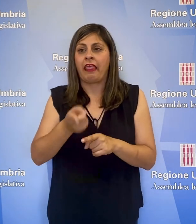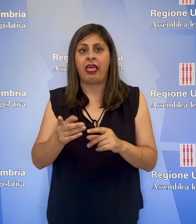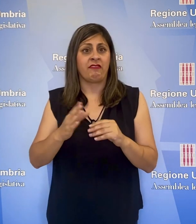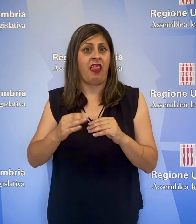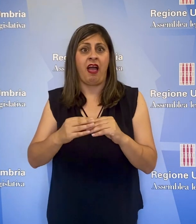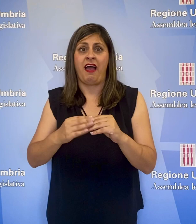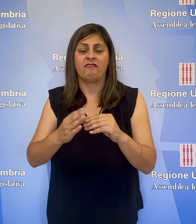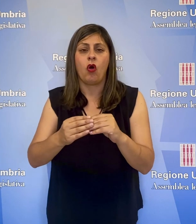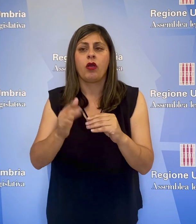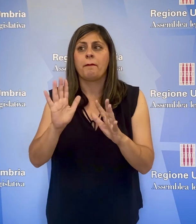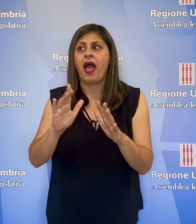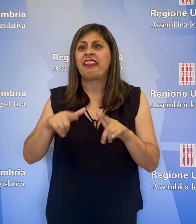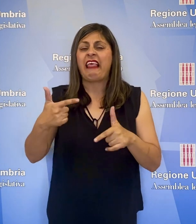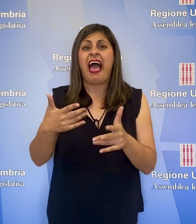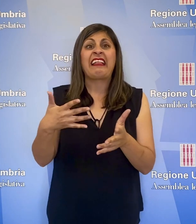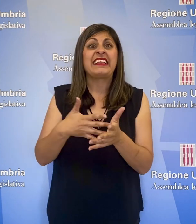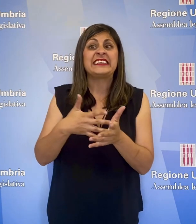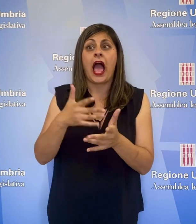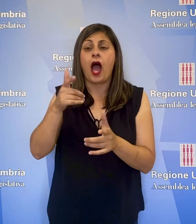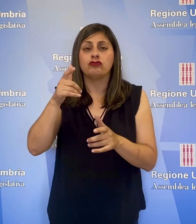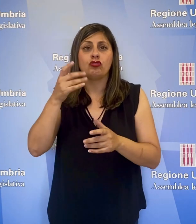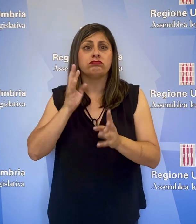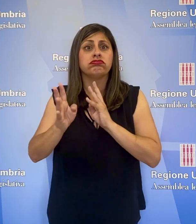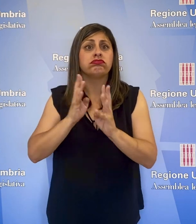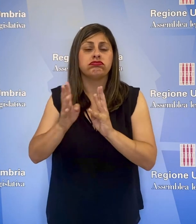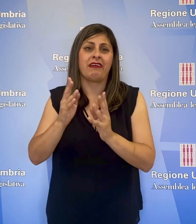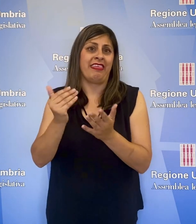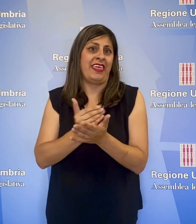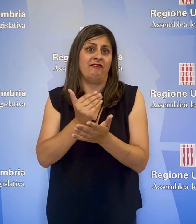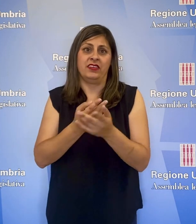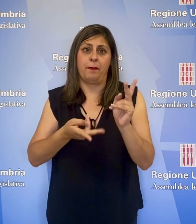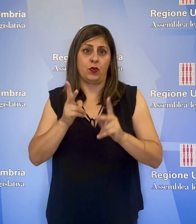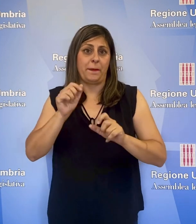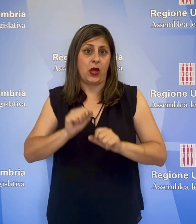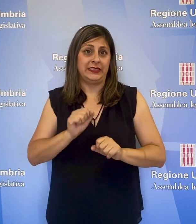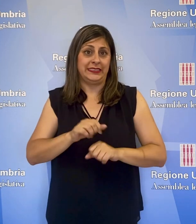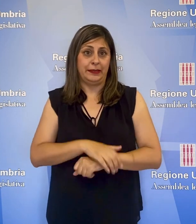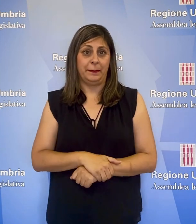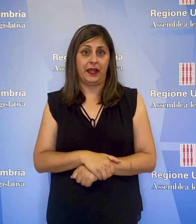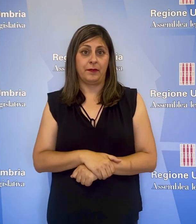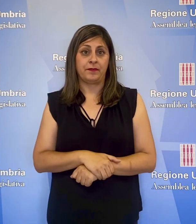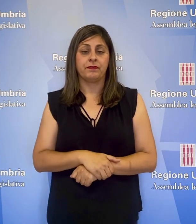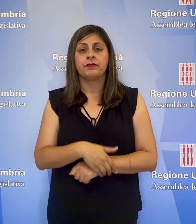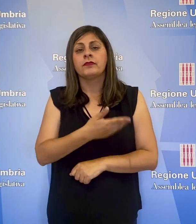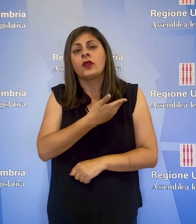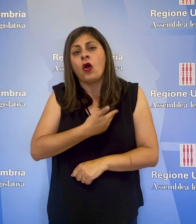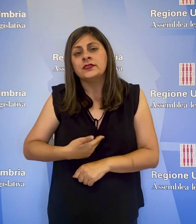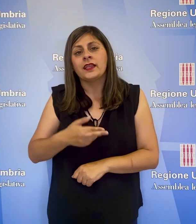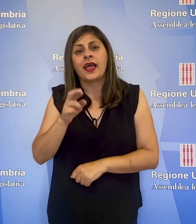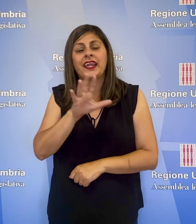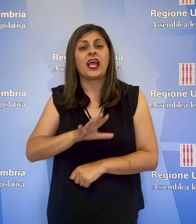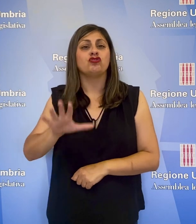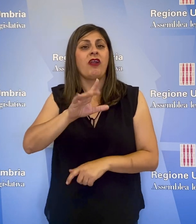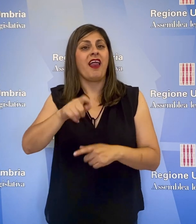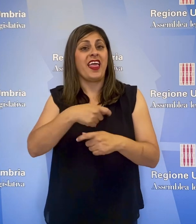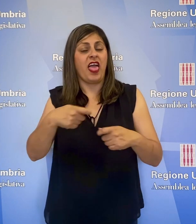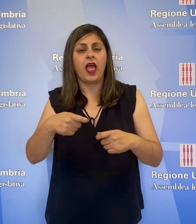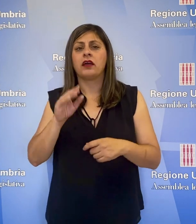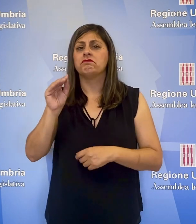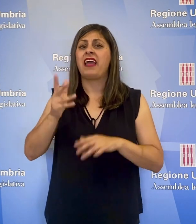e di non creare disagi alla circolazione. I consiglieri regionali della Lega hanno chiesto all'assessore alla Sanità quali